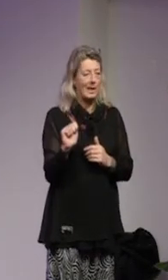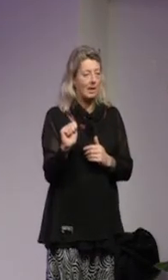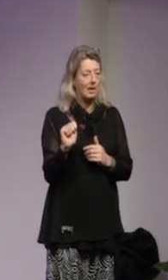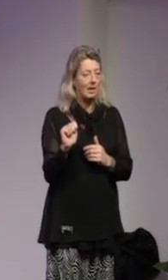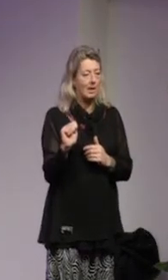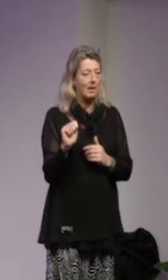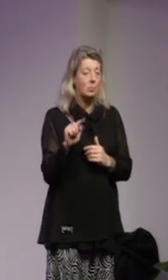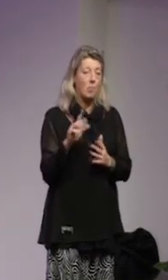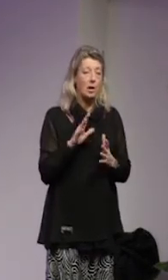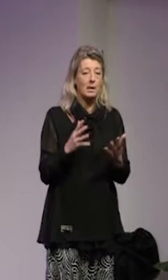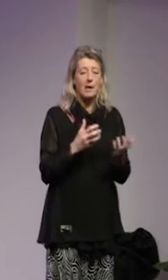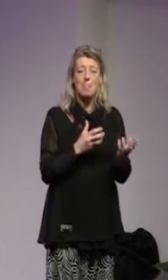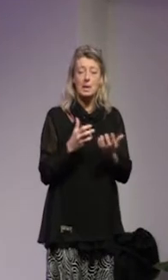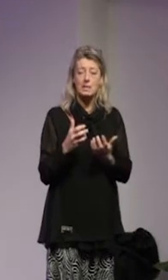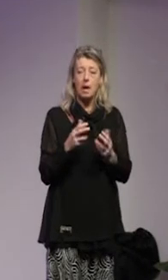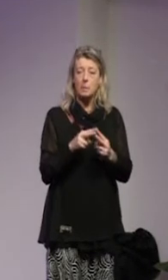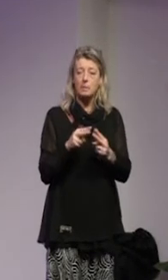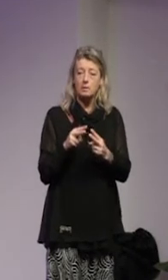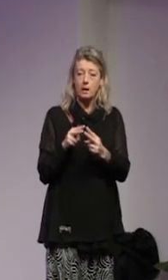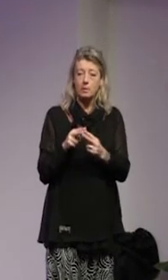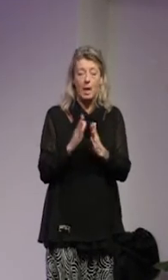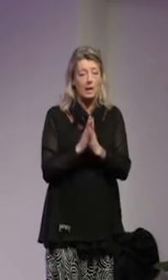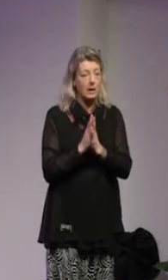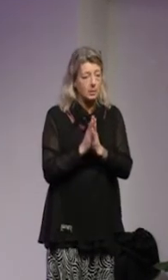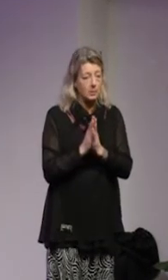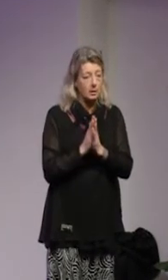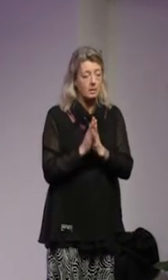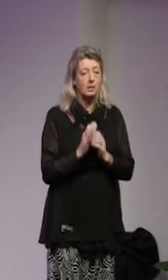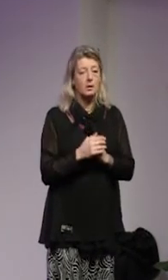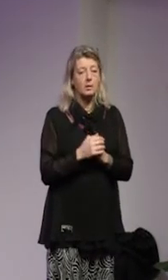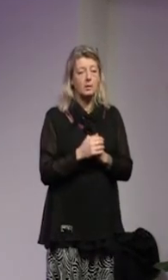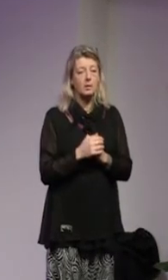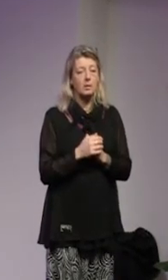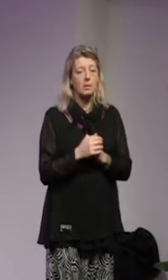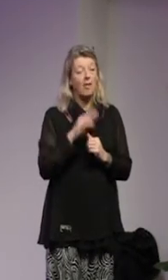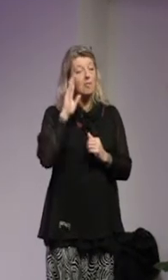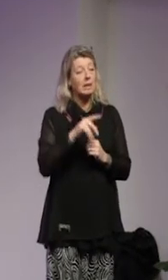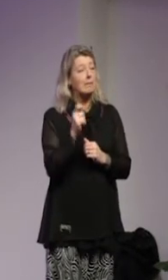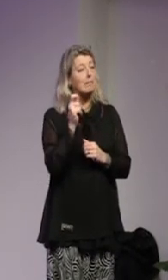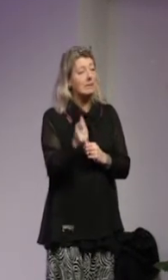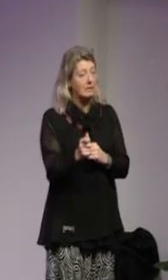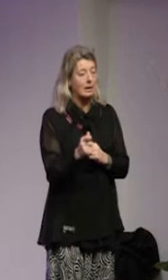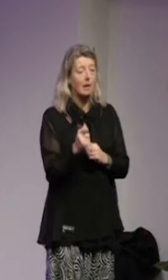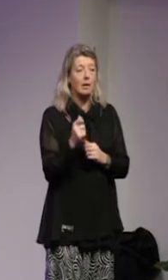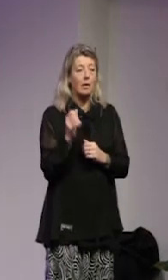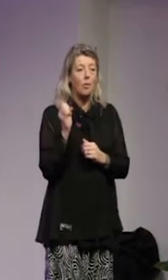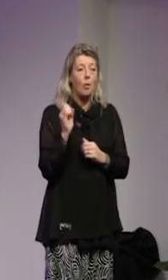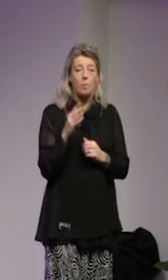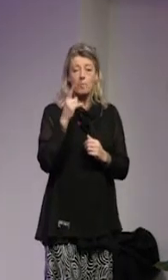har ganska bristfällig kontakt med religionen vet ganska lite om